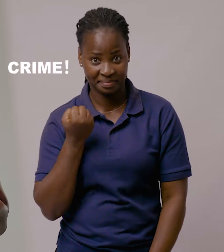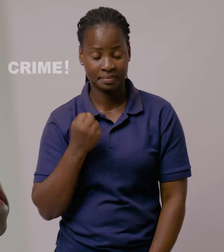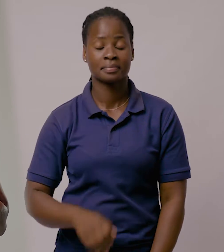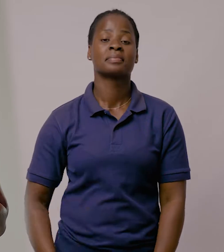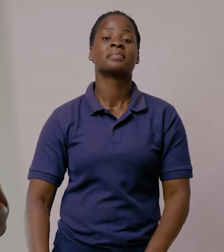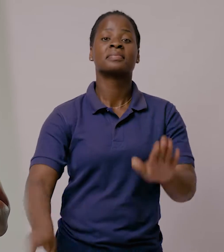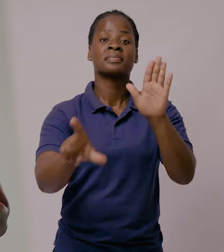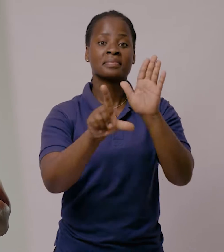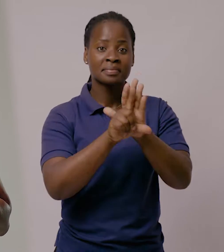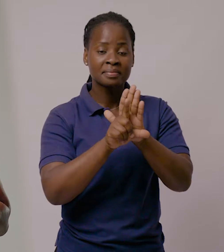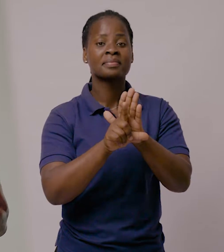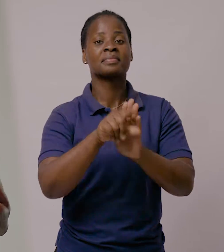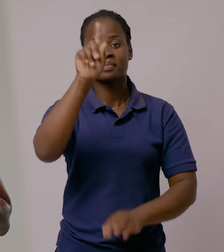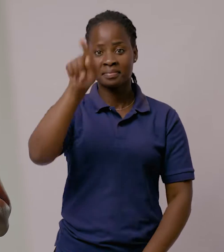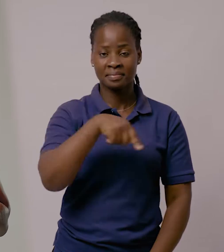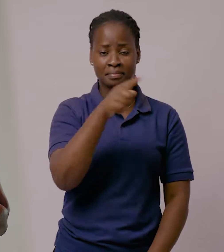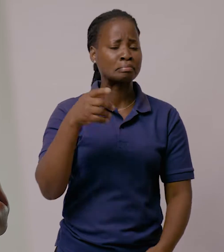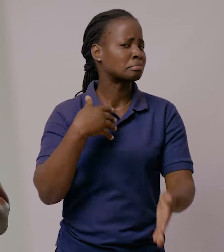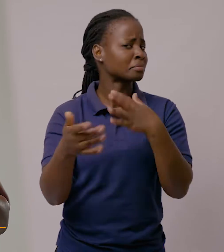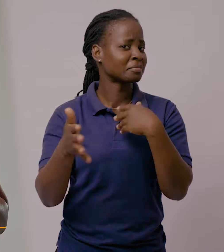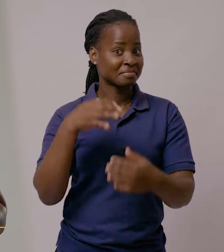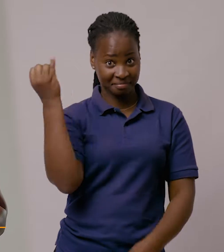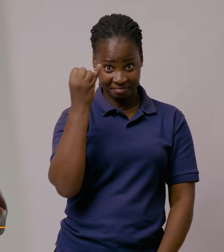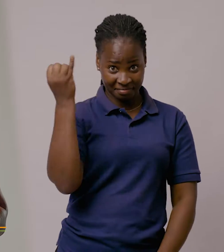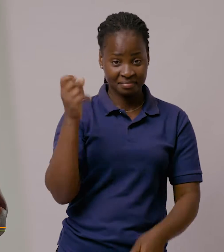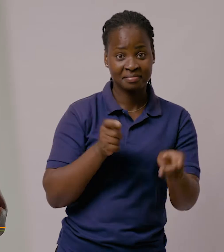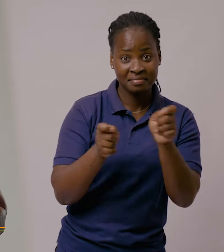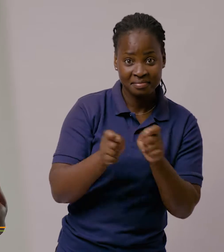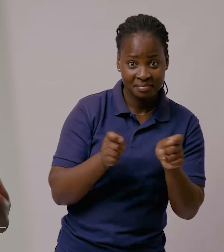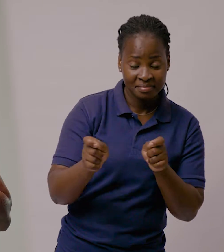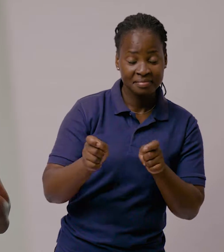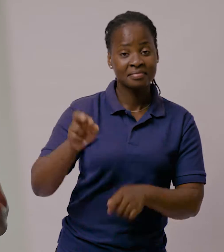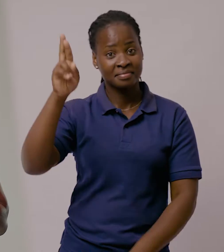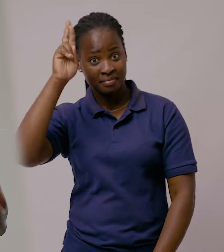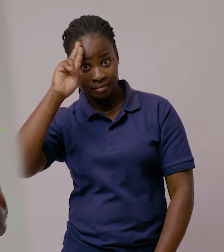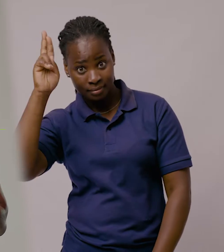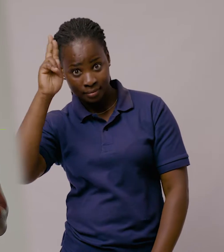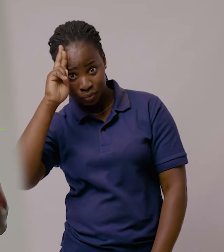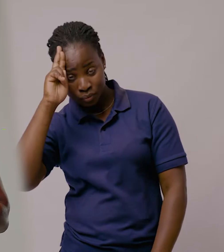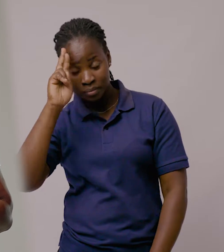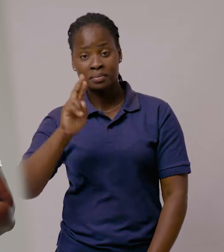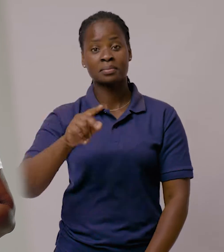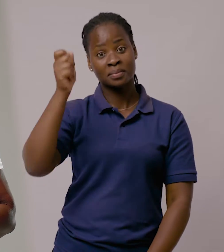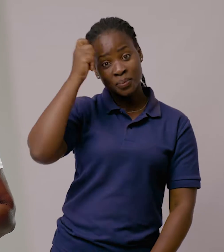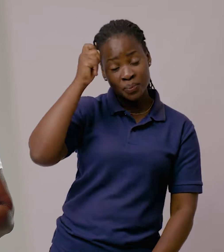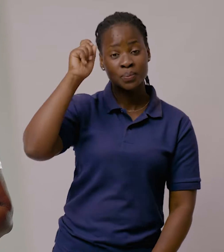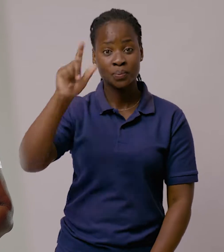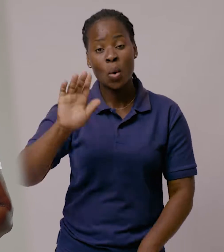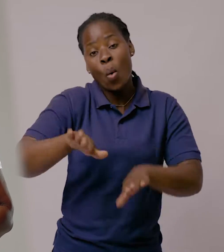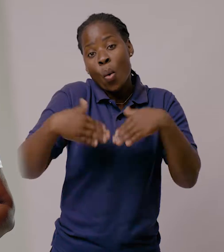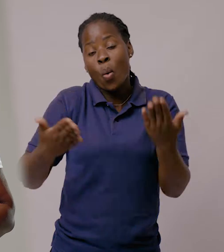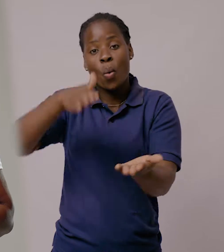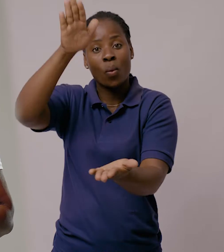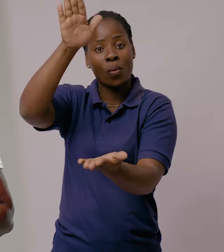A lei proíbe qualquer autoridade administrativa, religiosa, tradicional